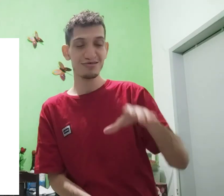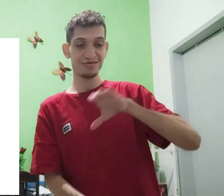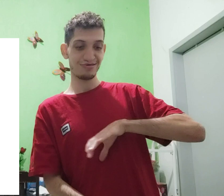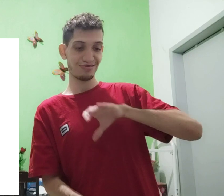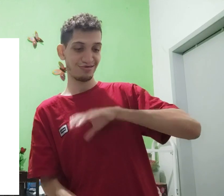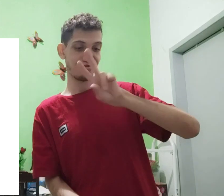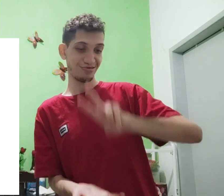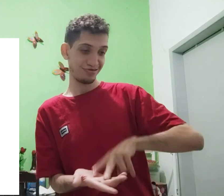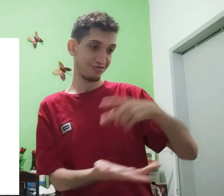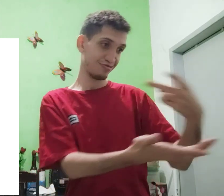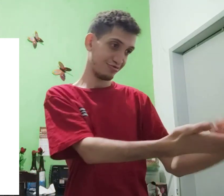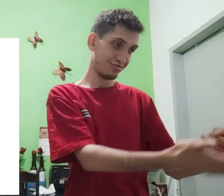um texto em braille.